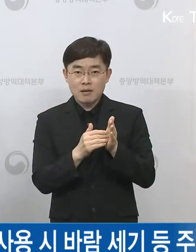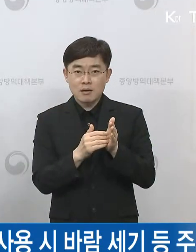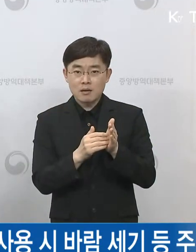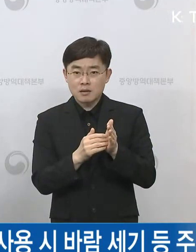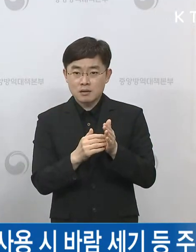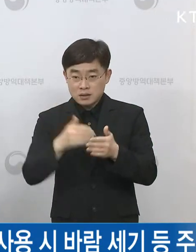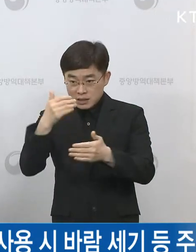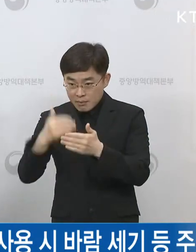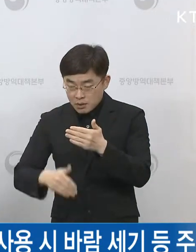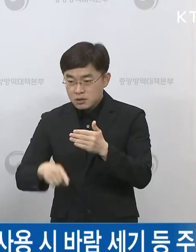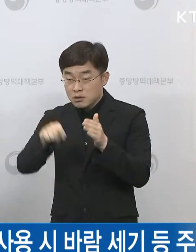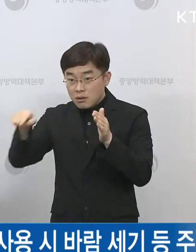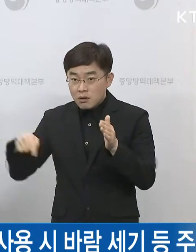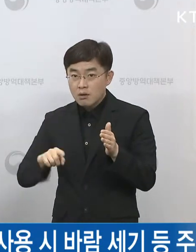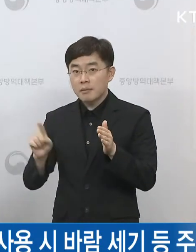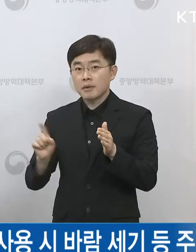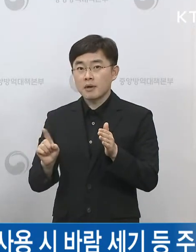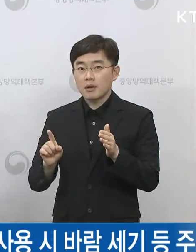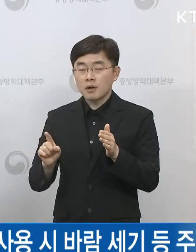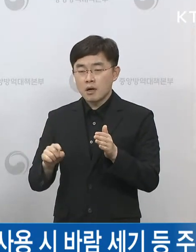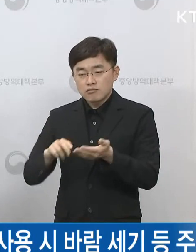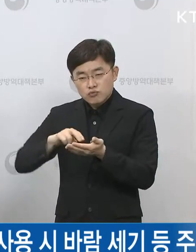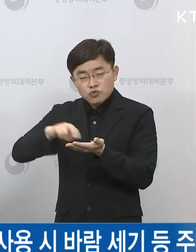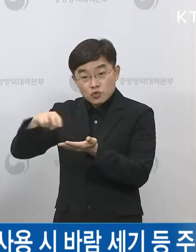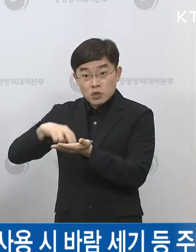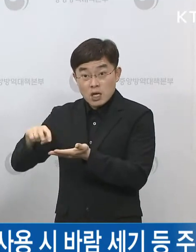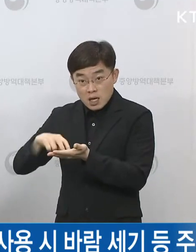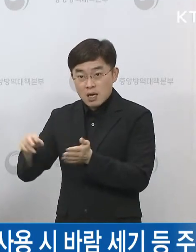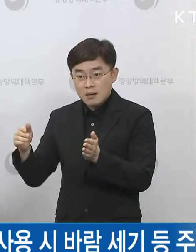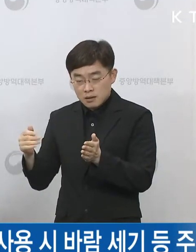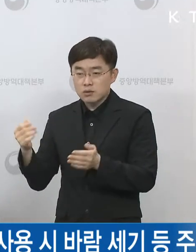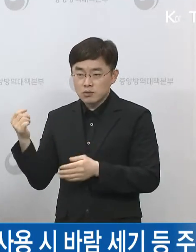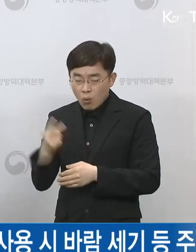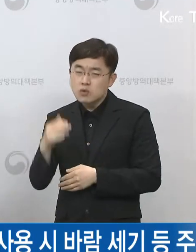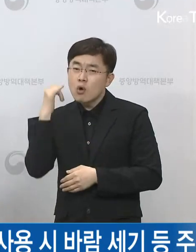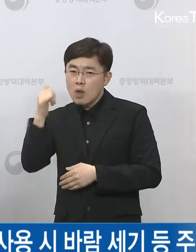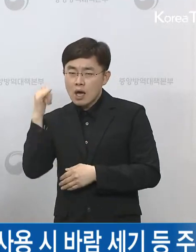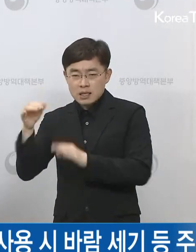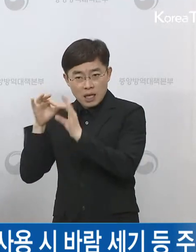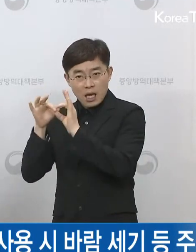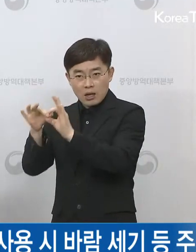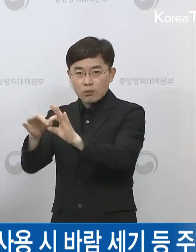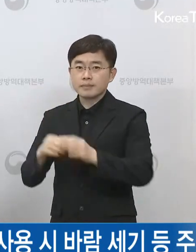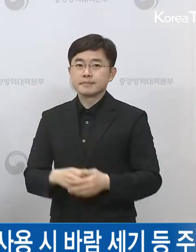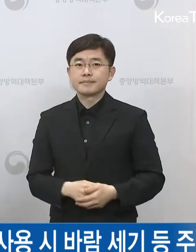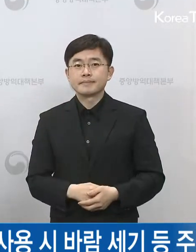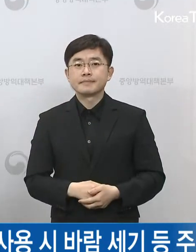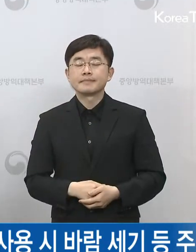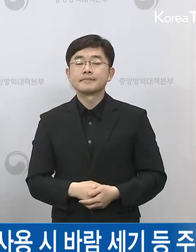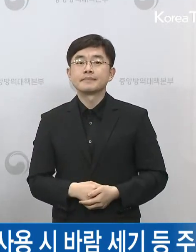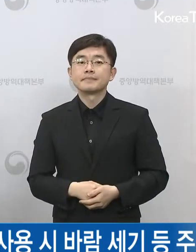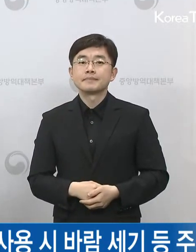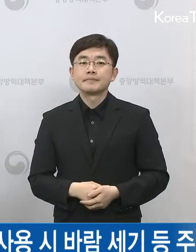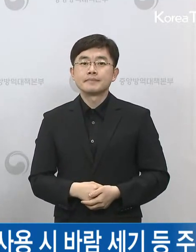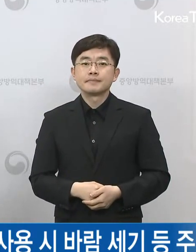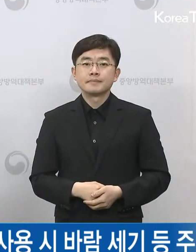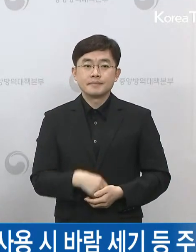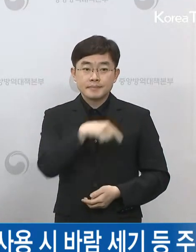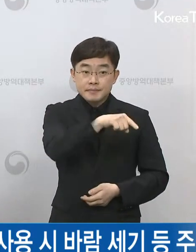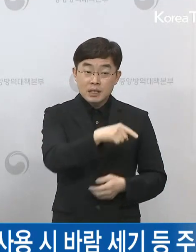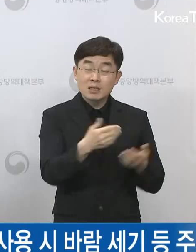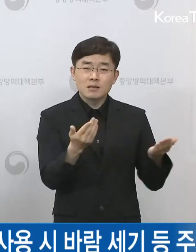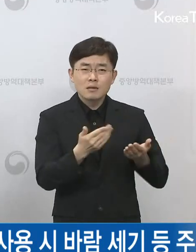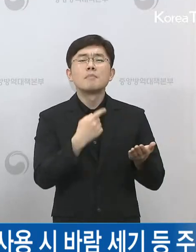상황이고 나머지 분들에 대해서도 문자를 통한 공지, 전화를 통한 연락을 지속하고 있습니다. 쿠팡에서